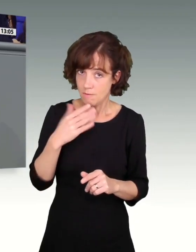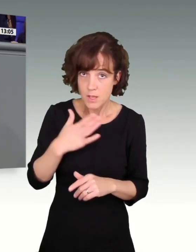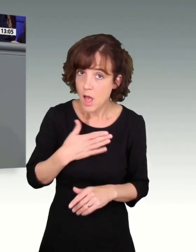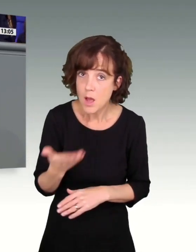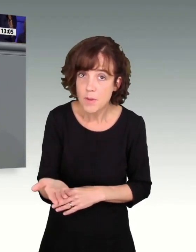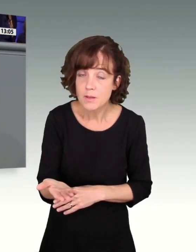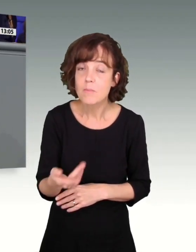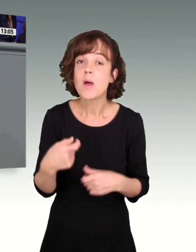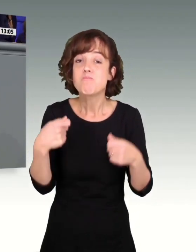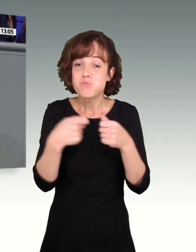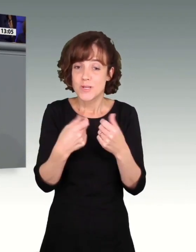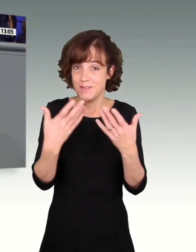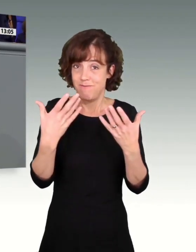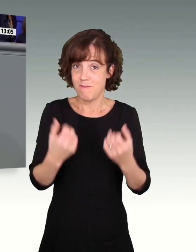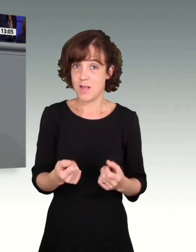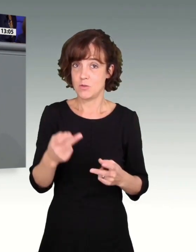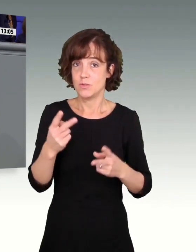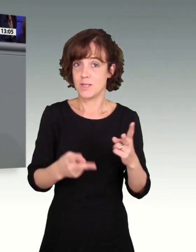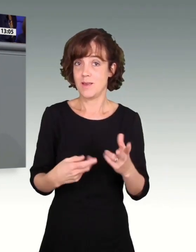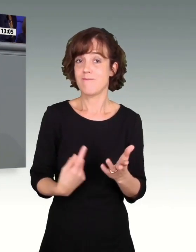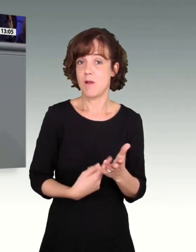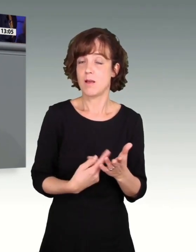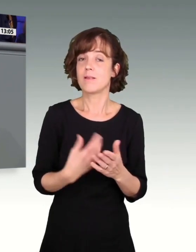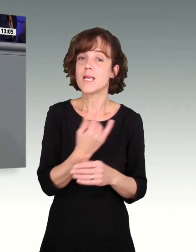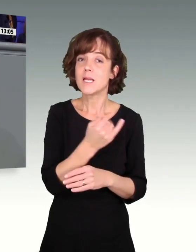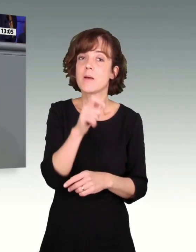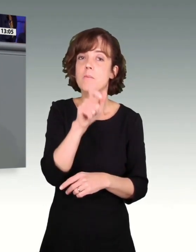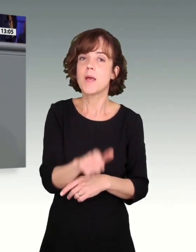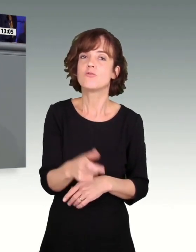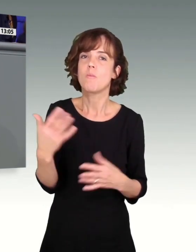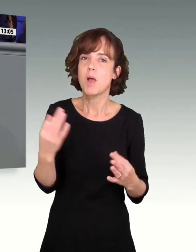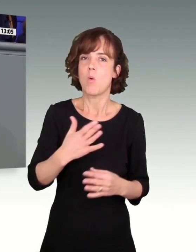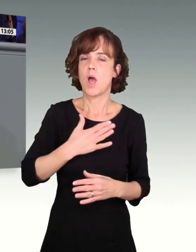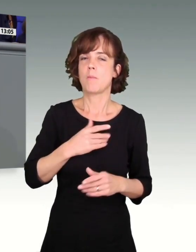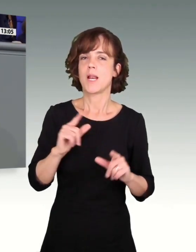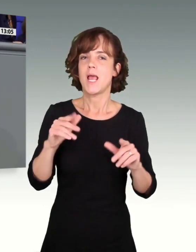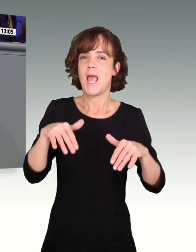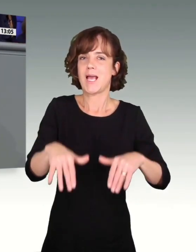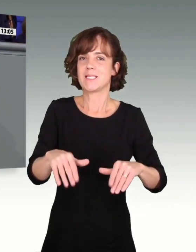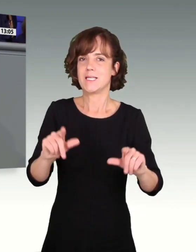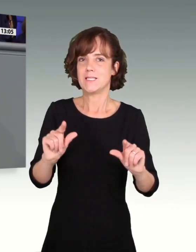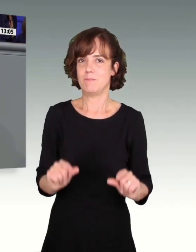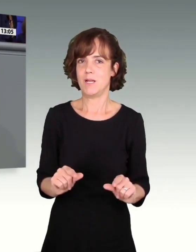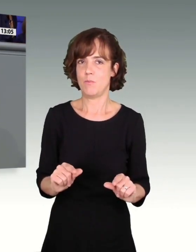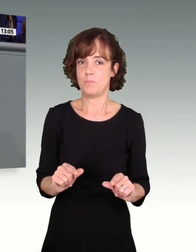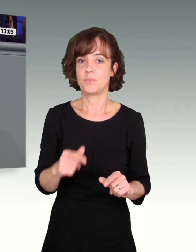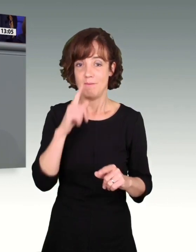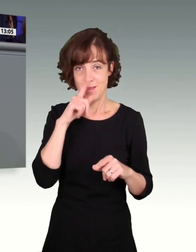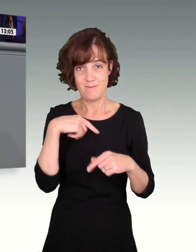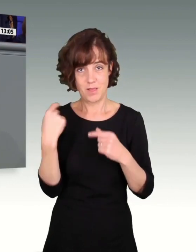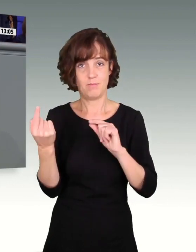Bundesverfassungsgericht eingefordert hat. Und wir dürfen Debatten, wenn wir sie führen über unseren Sozialstaat,